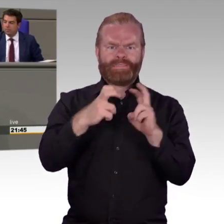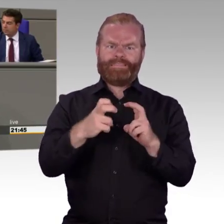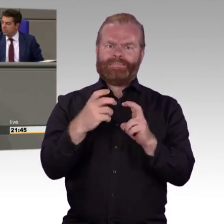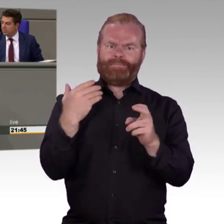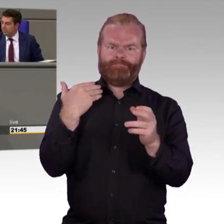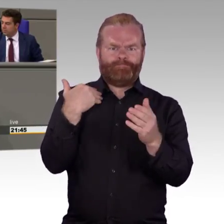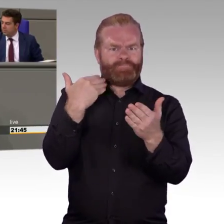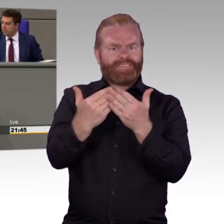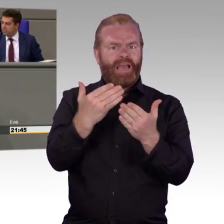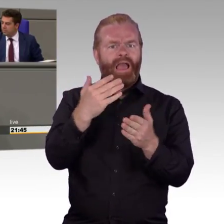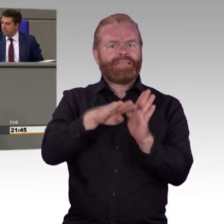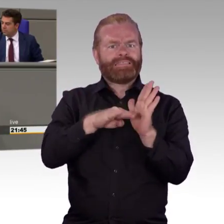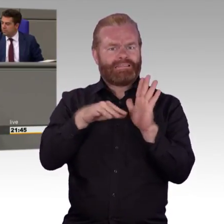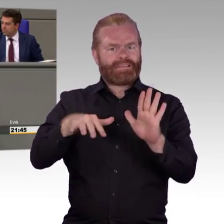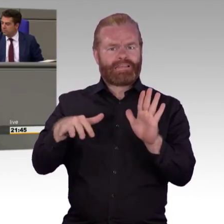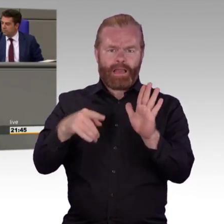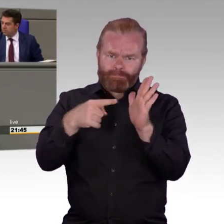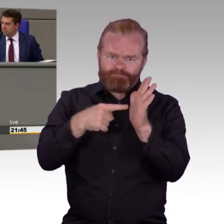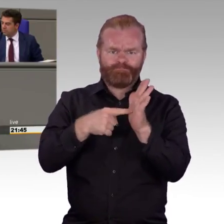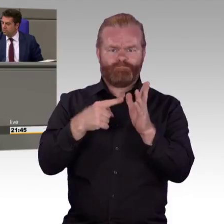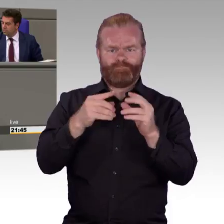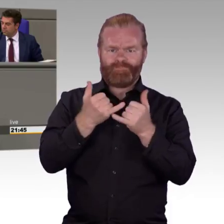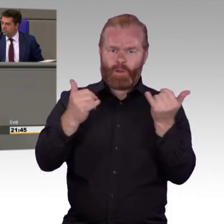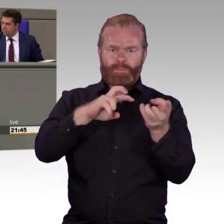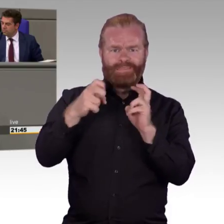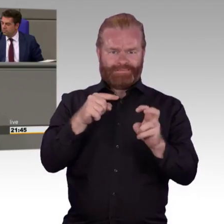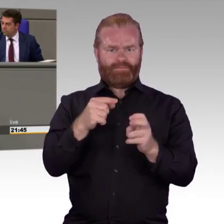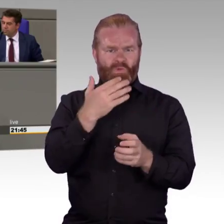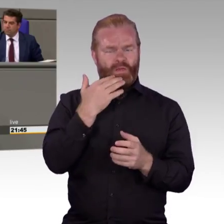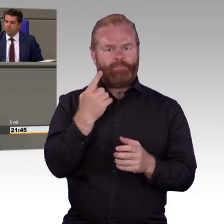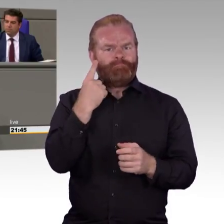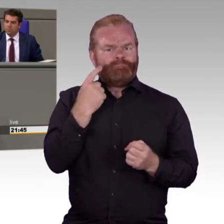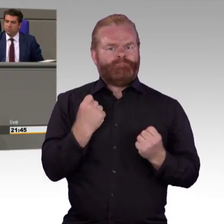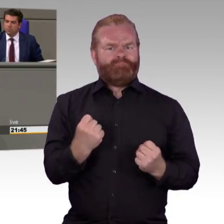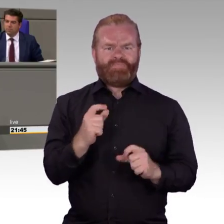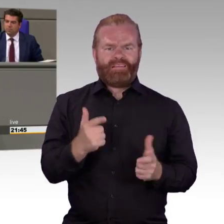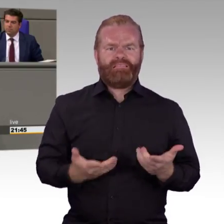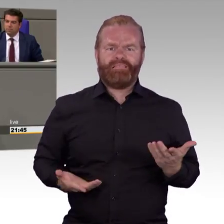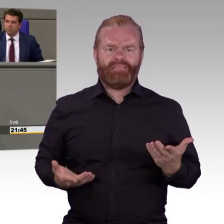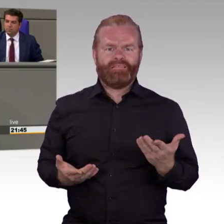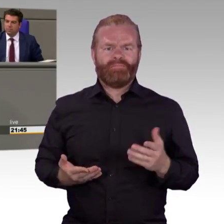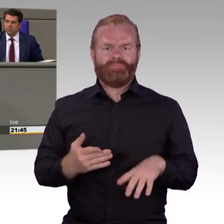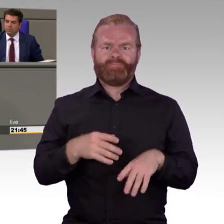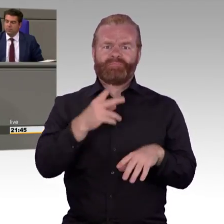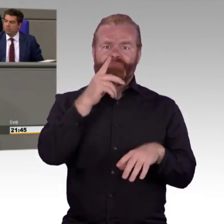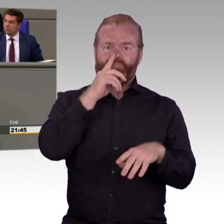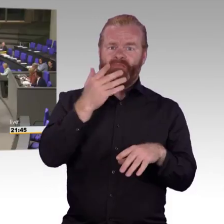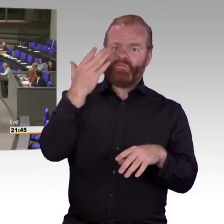Darf ich Sie darauf hinweisen, Herr Kollege, dass wir zum Arbeitsförderungsrecht sprechen? Ich wäre Ihnen sehr dankbar, wenn Sie zur Sache